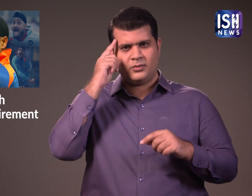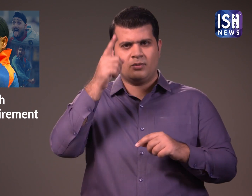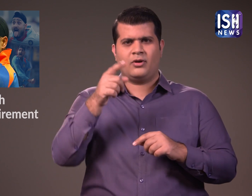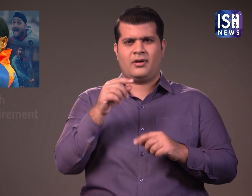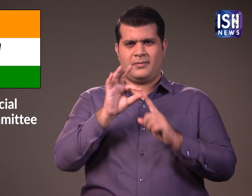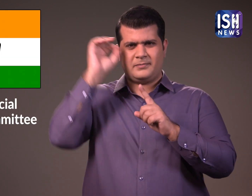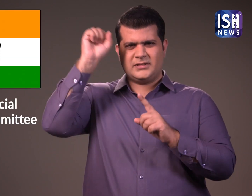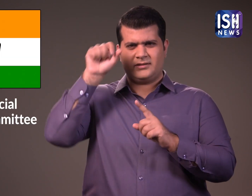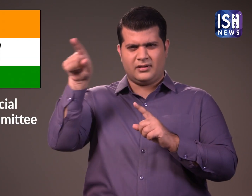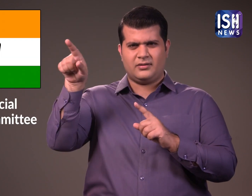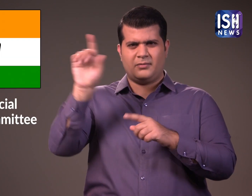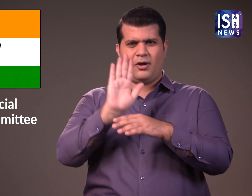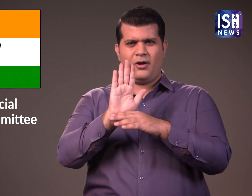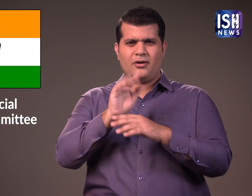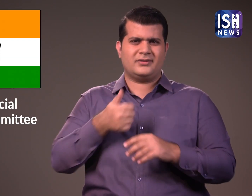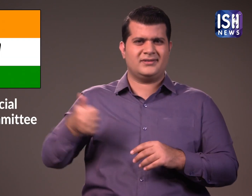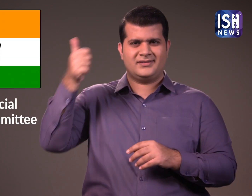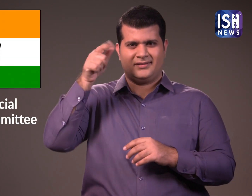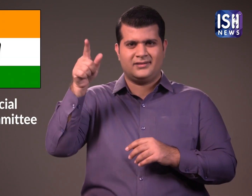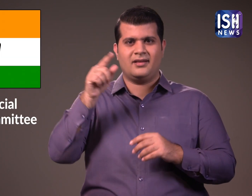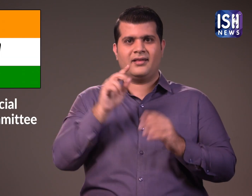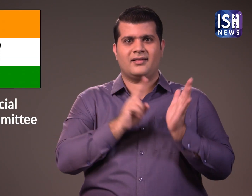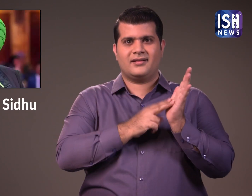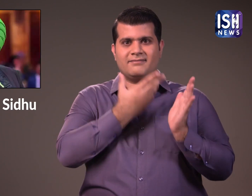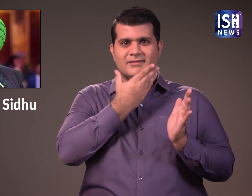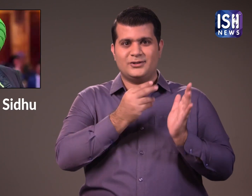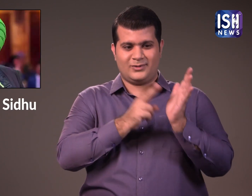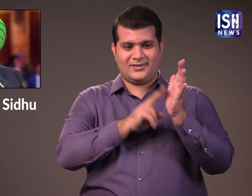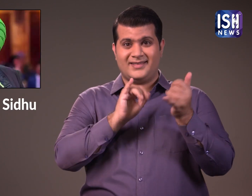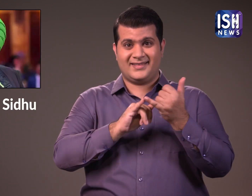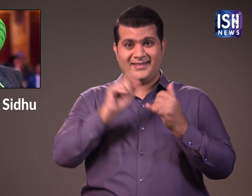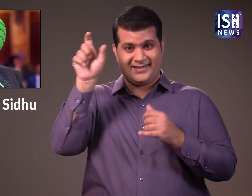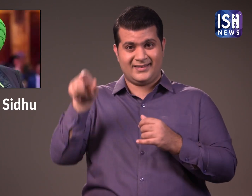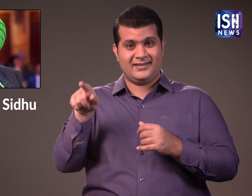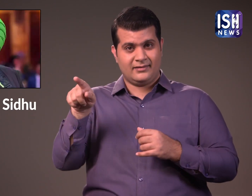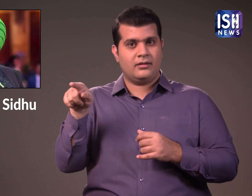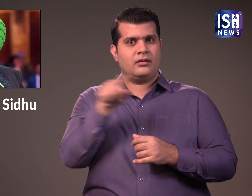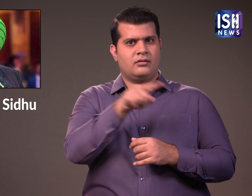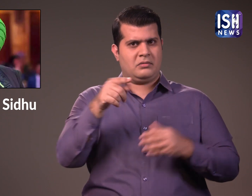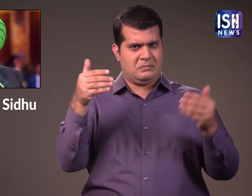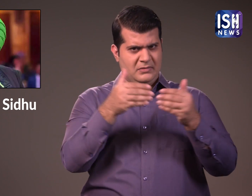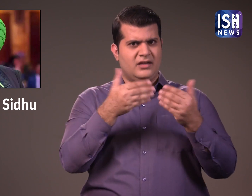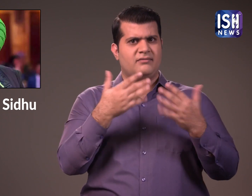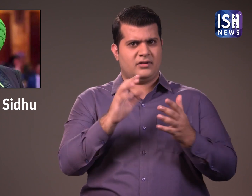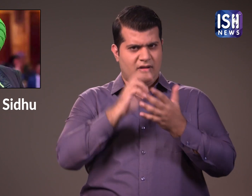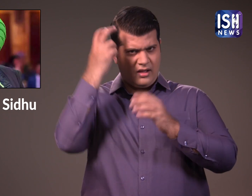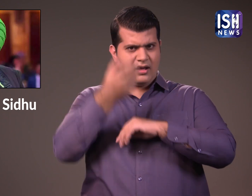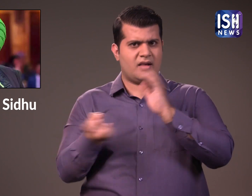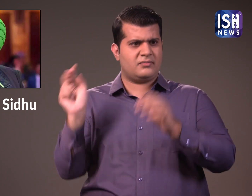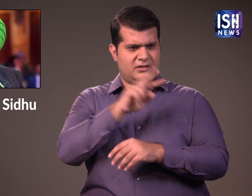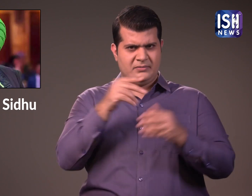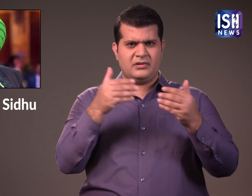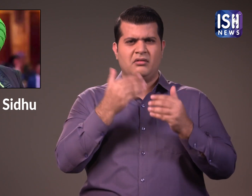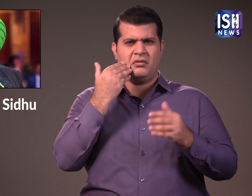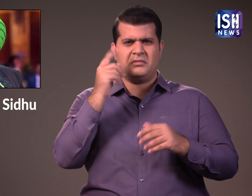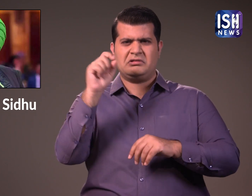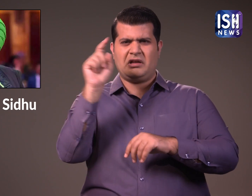साथ ही हर्बजन ने 10 दिन पहले पंजाब रांटिय कॉंग्रेस कमिटी के प्रमुक नौजोट सिंग सिद्धू से भी मुलाकात की थी